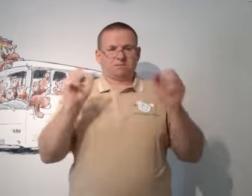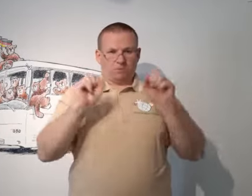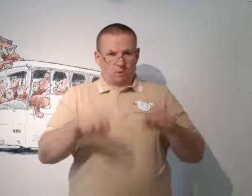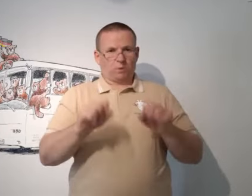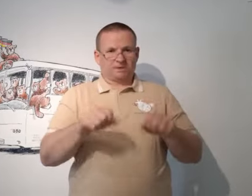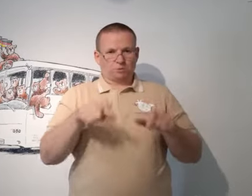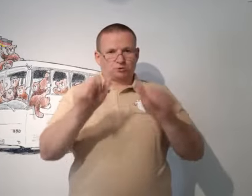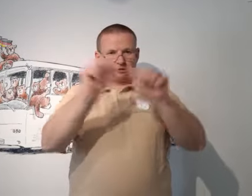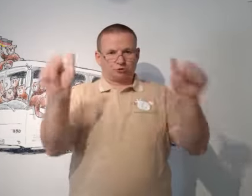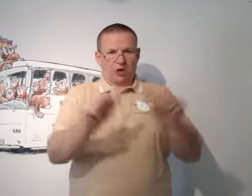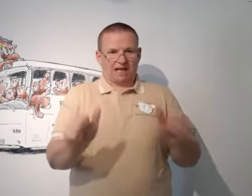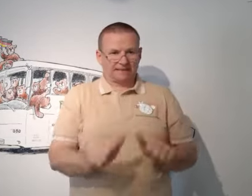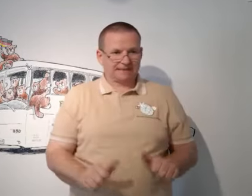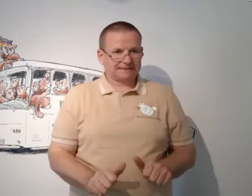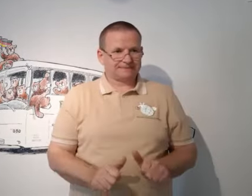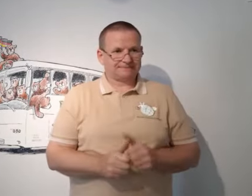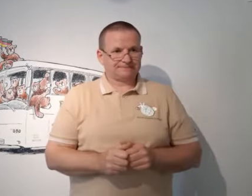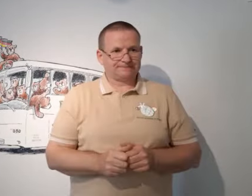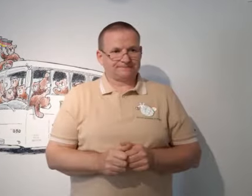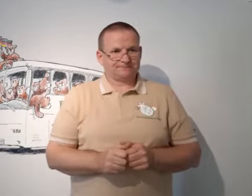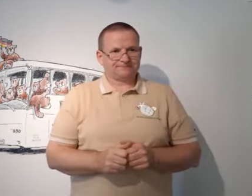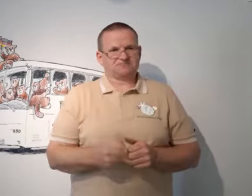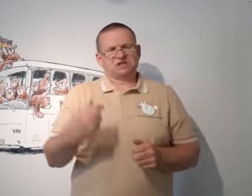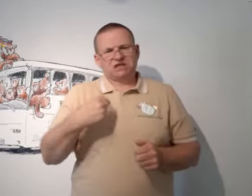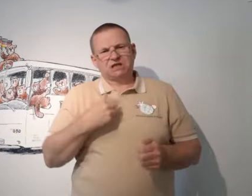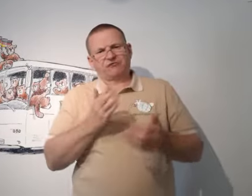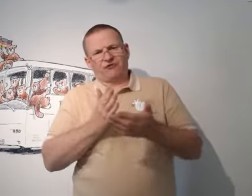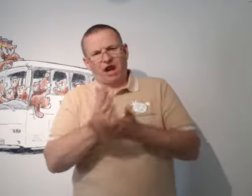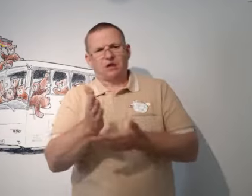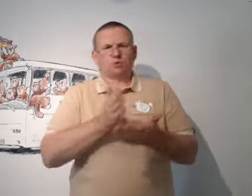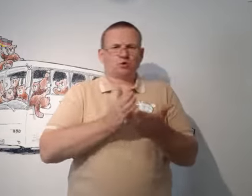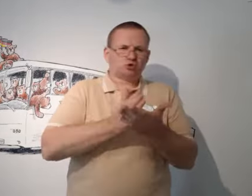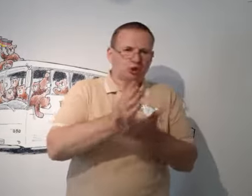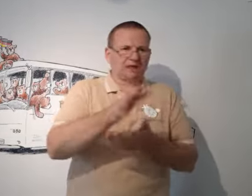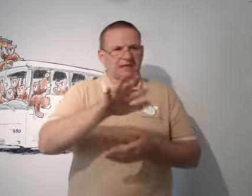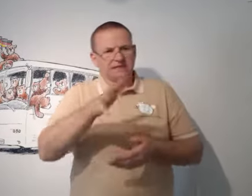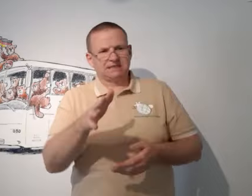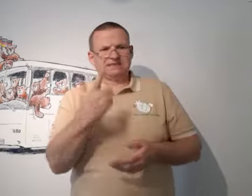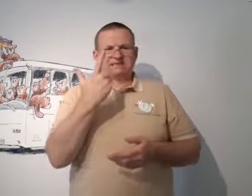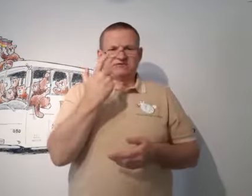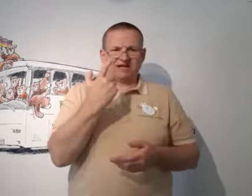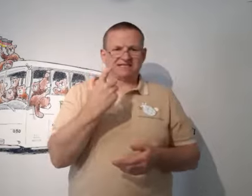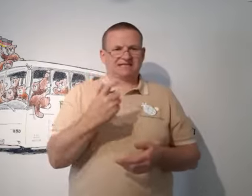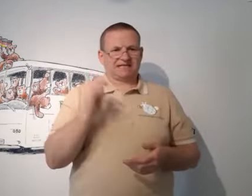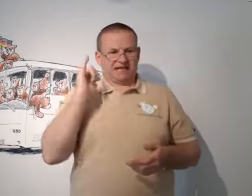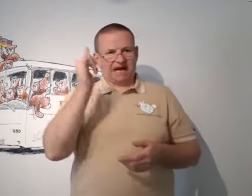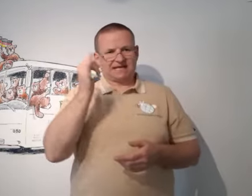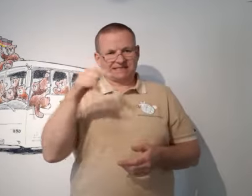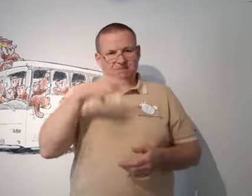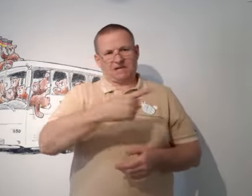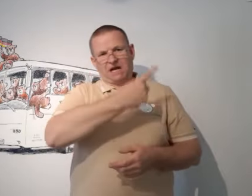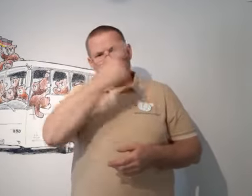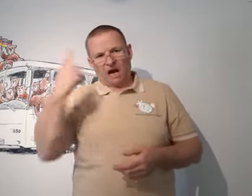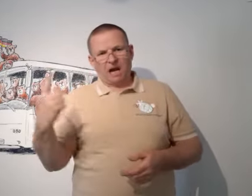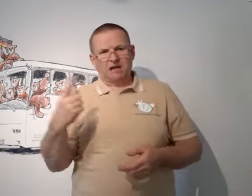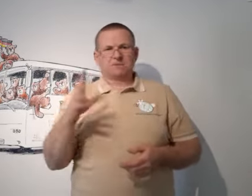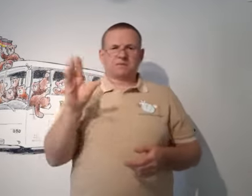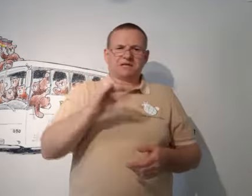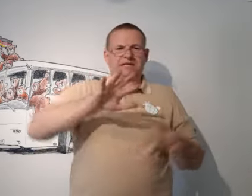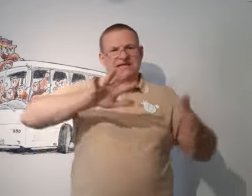dass dieses Angebot so gehörlosengerecht wie möglich zu gestalten. Im Durchschnitt fahre ich 20 Reisen im